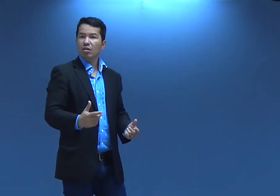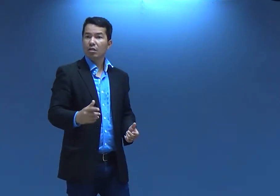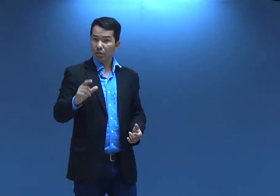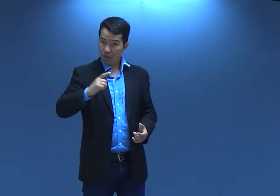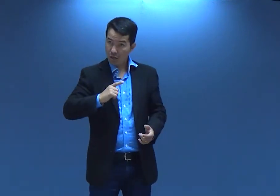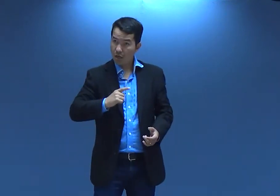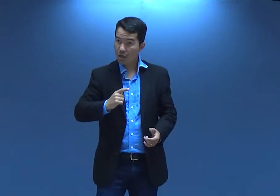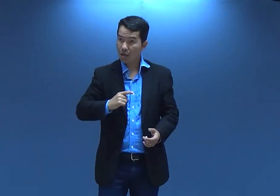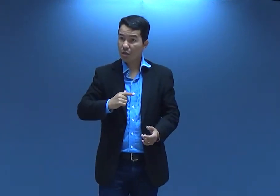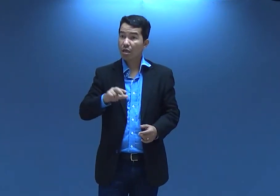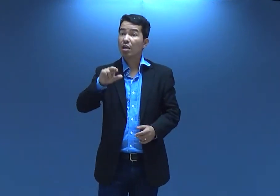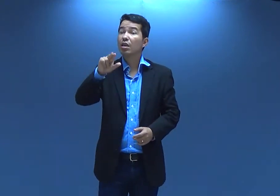pegou fogo